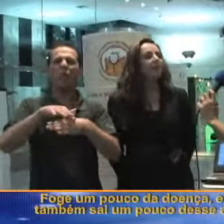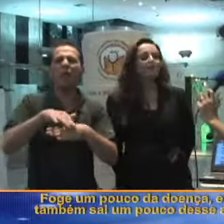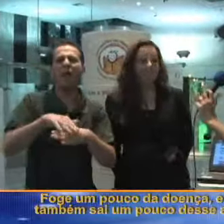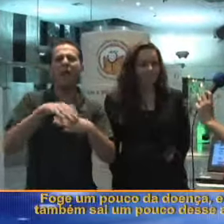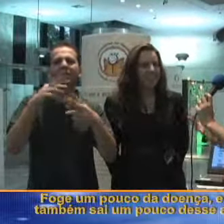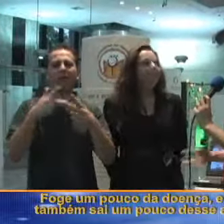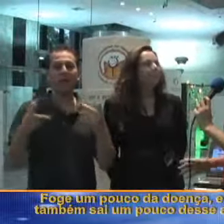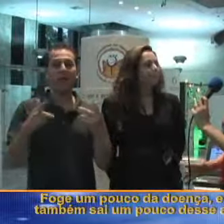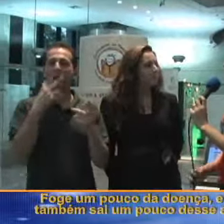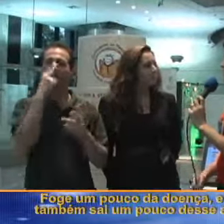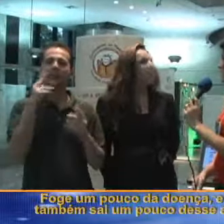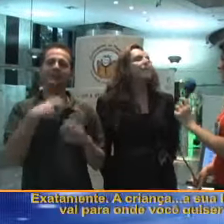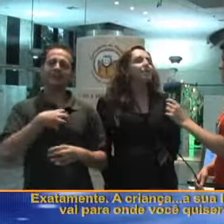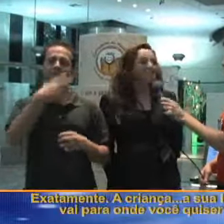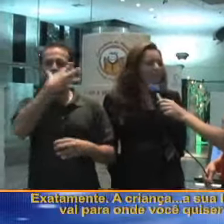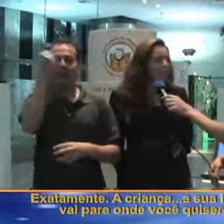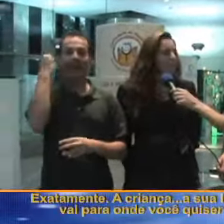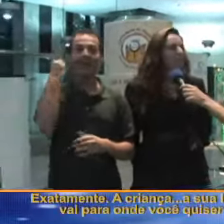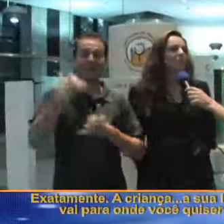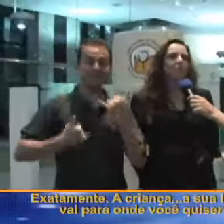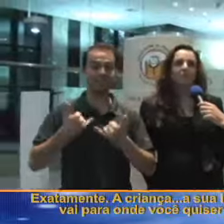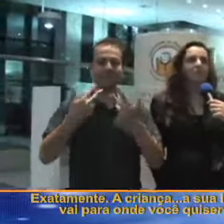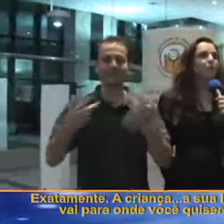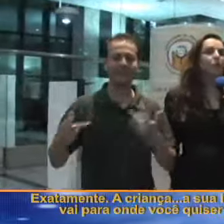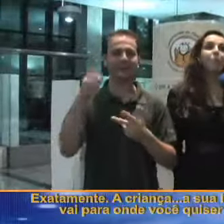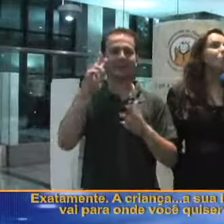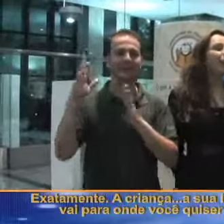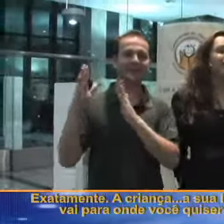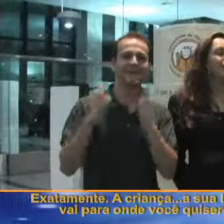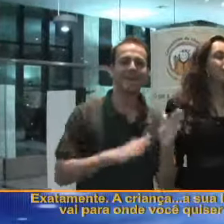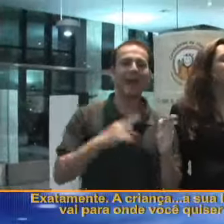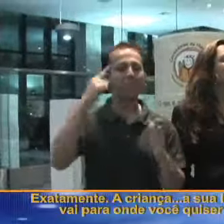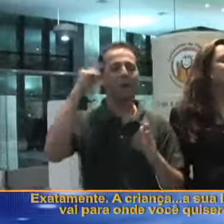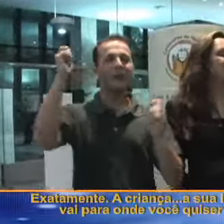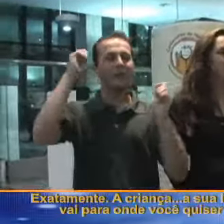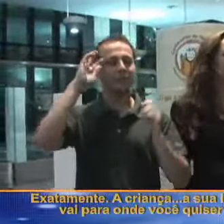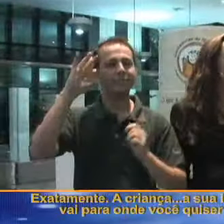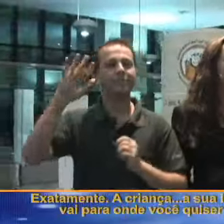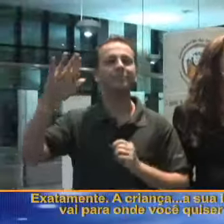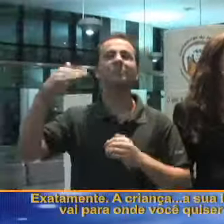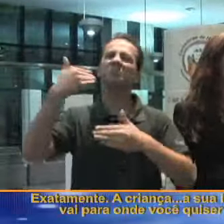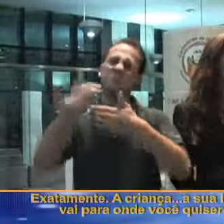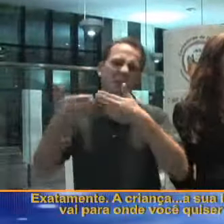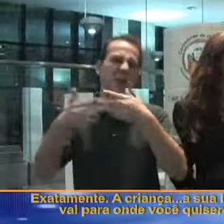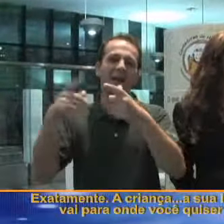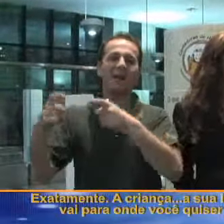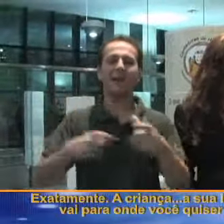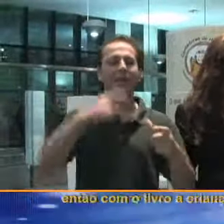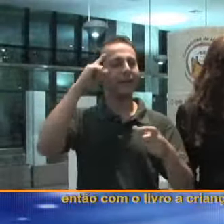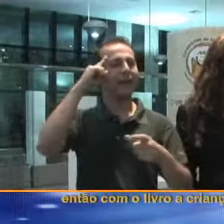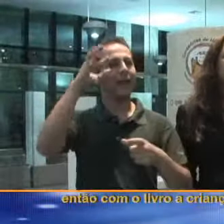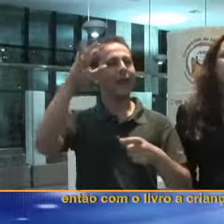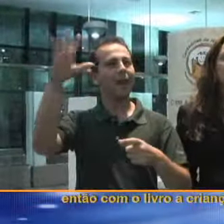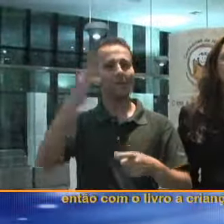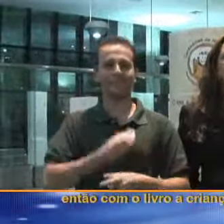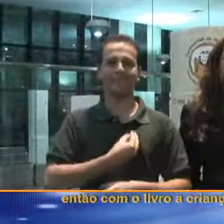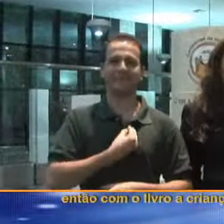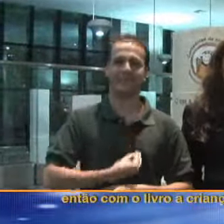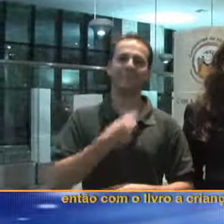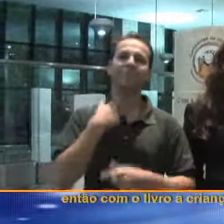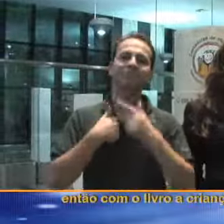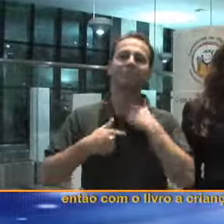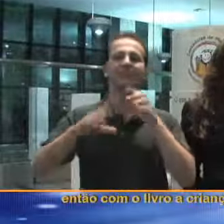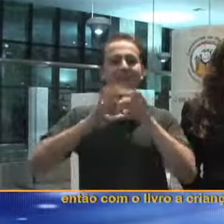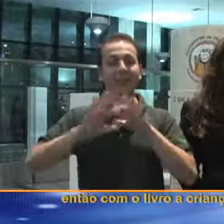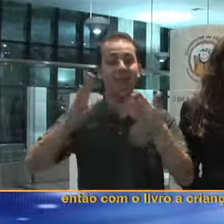família também sai um pouco desse ambiente. Exatamente. A criança vai para... a sua imaginação vai para onde você quiser estar, né? Então, com o